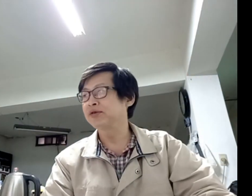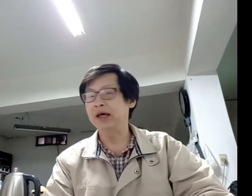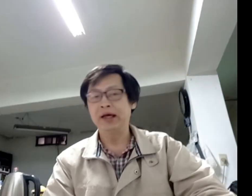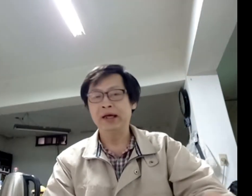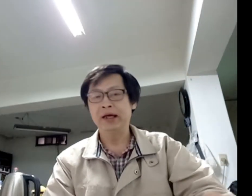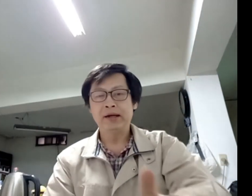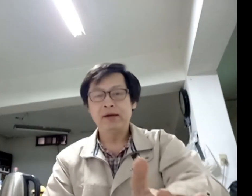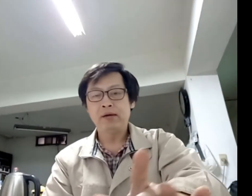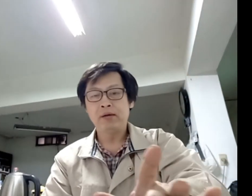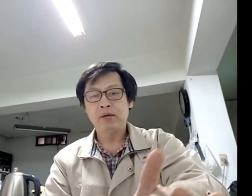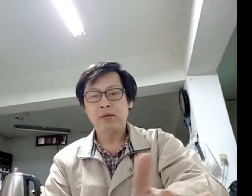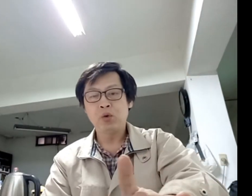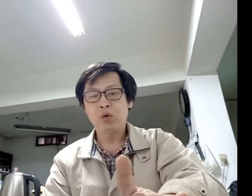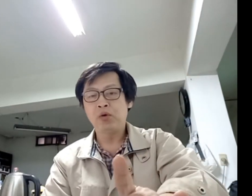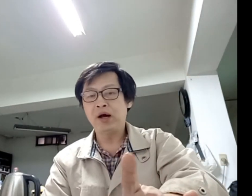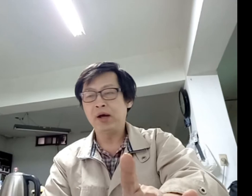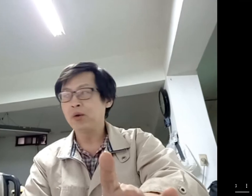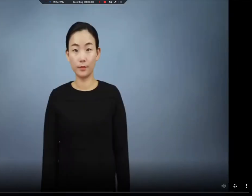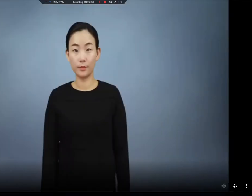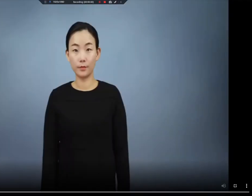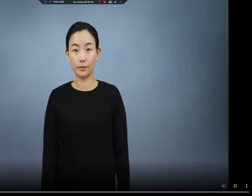요건 뭐야 요거죠